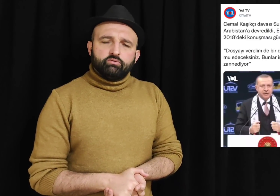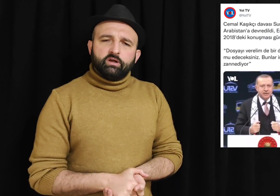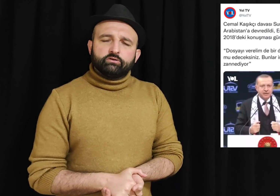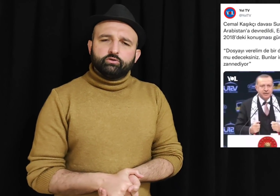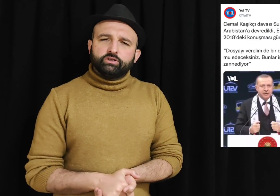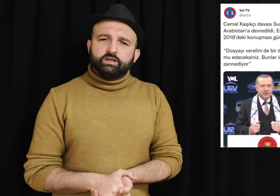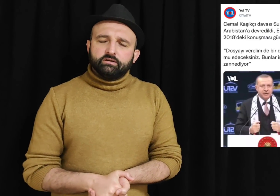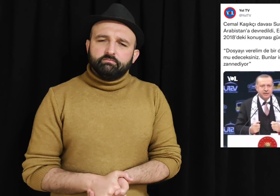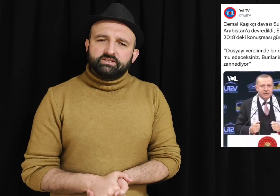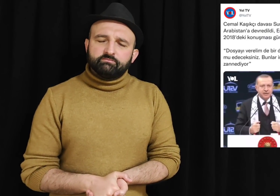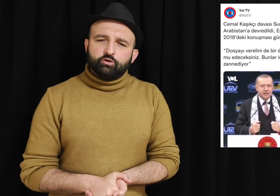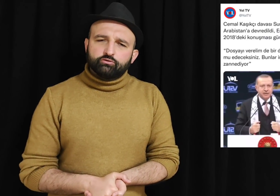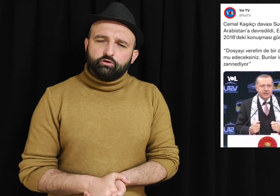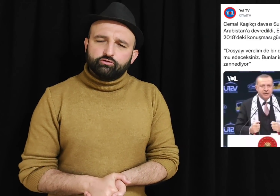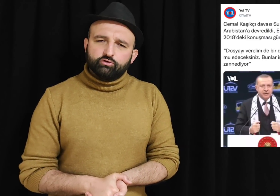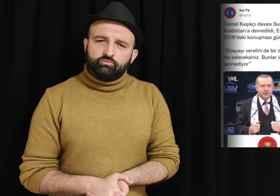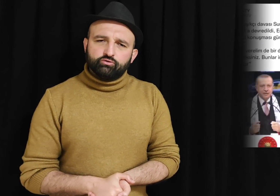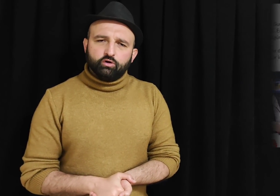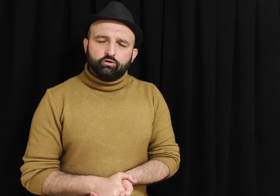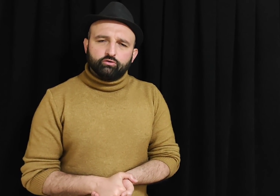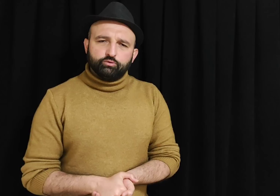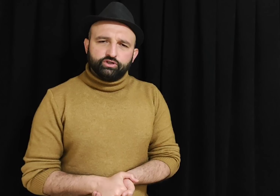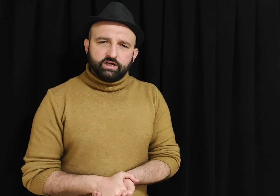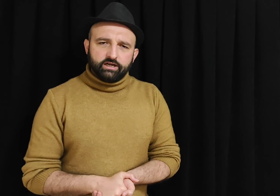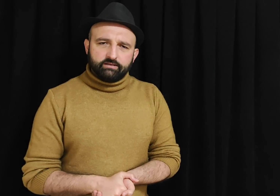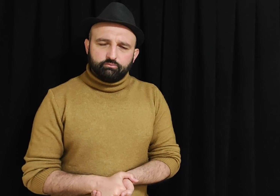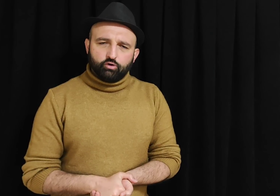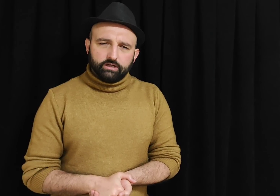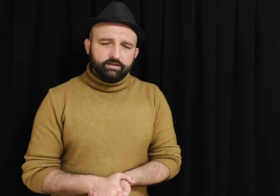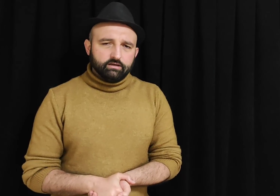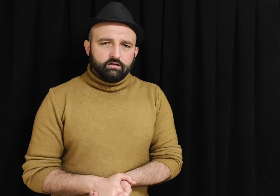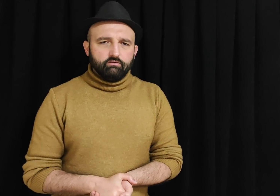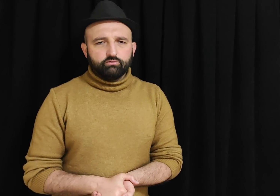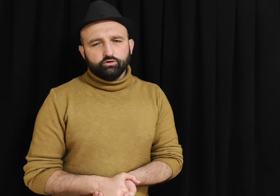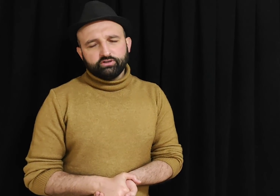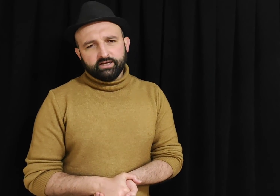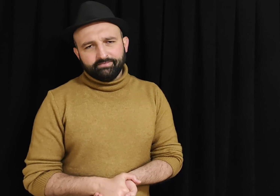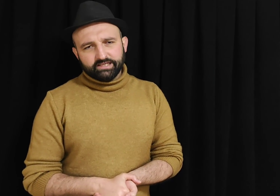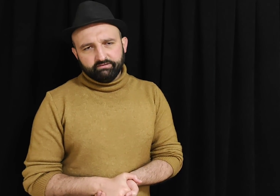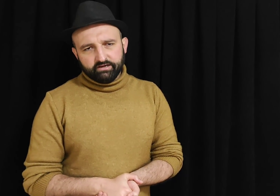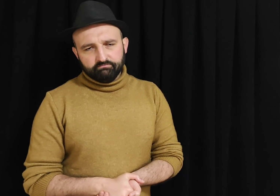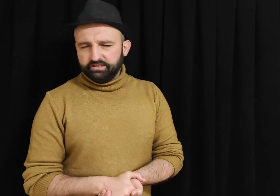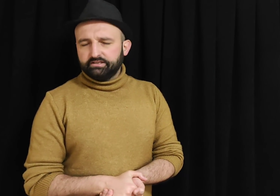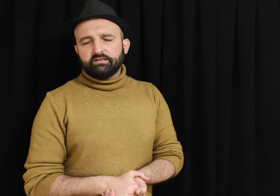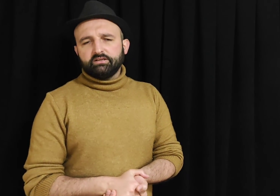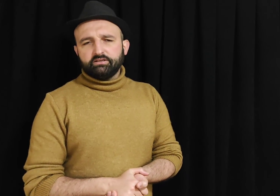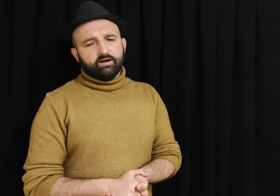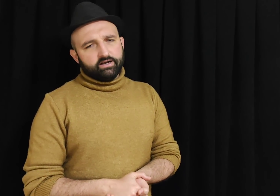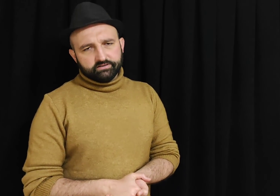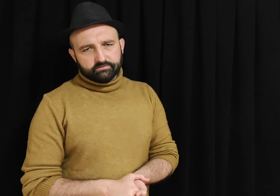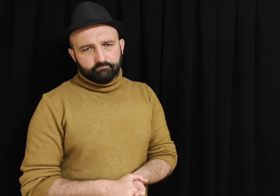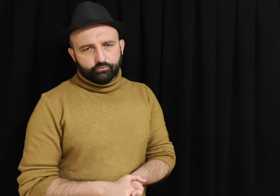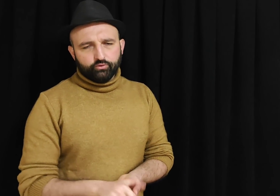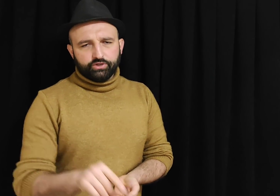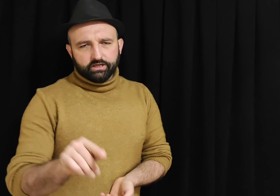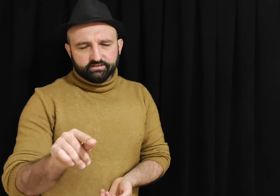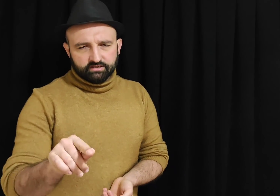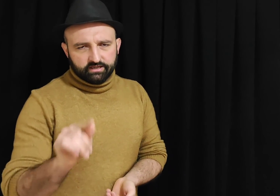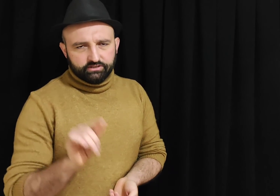bunlar diyor ki bizim konsolosluğumuzda oldu bu cinayet, bu olay. Dosyayı bize verin. Biz de dedik ki hayır. Türkiye sınırları